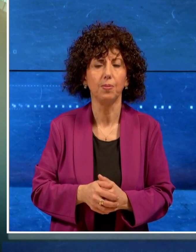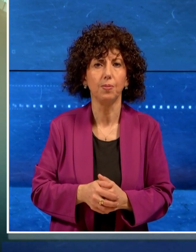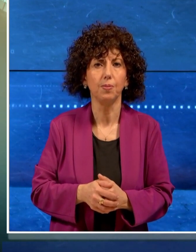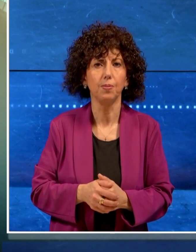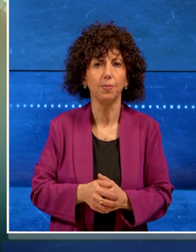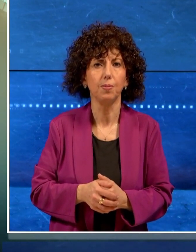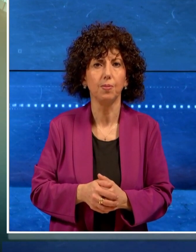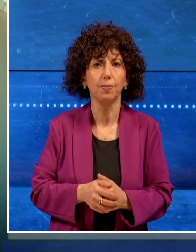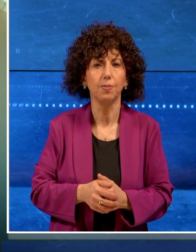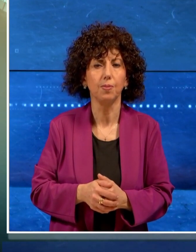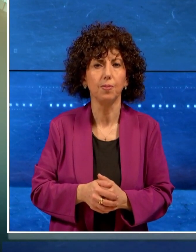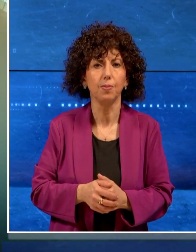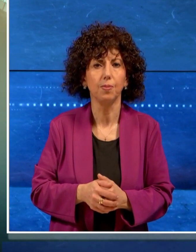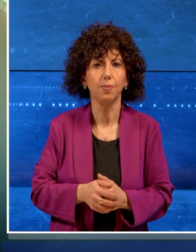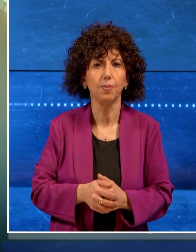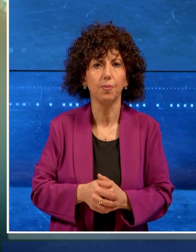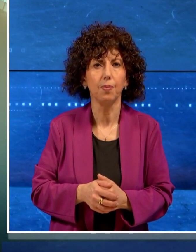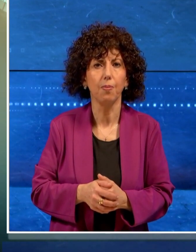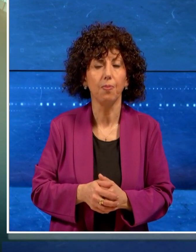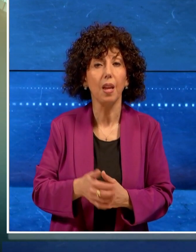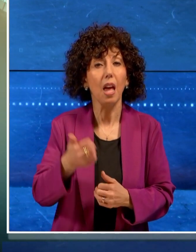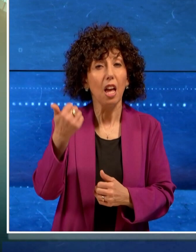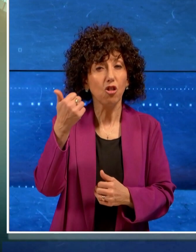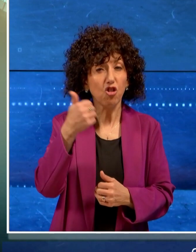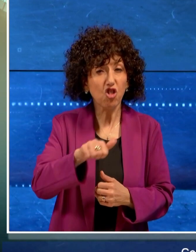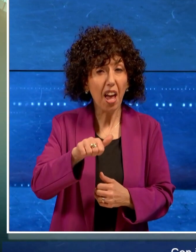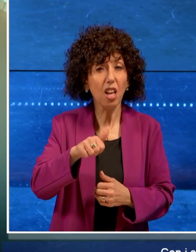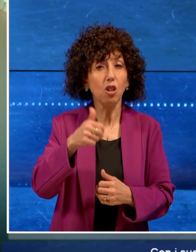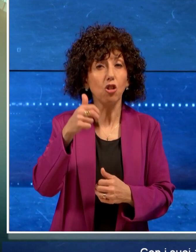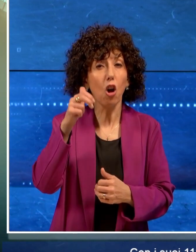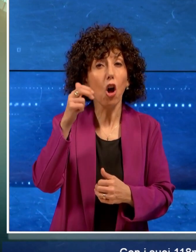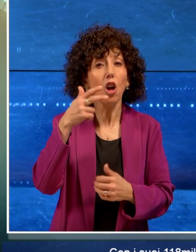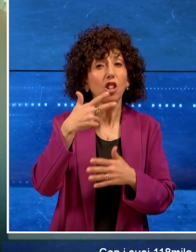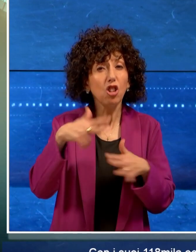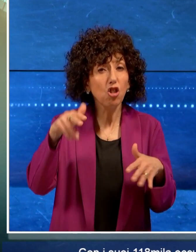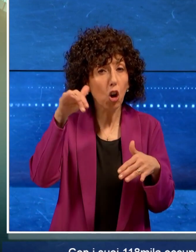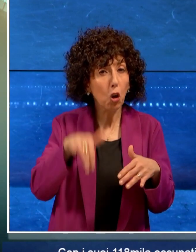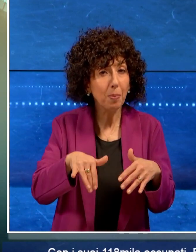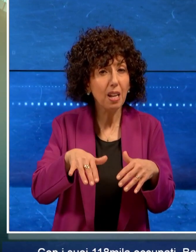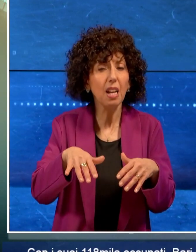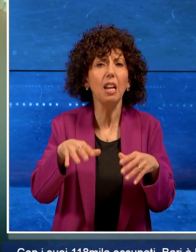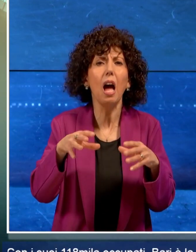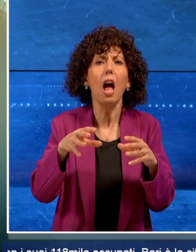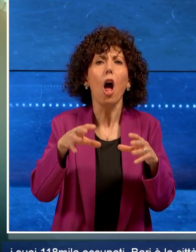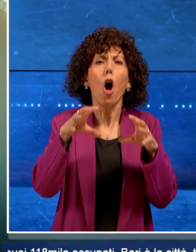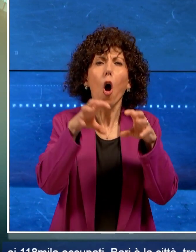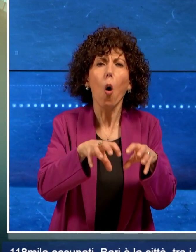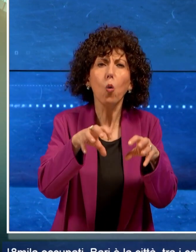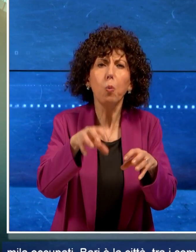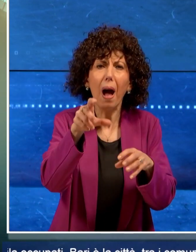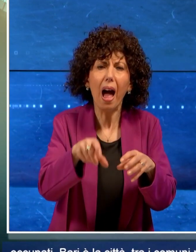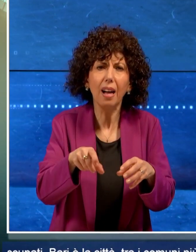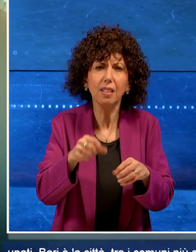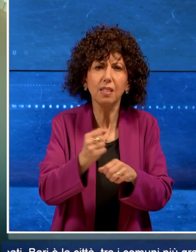Con i suoi 118 mila occupati Bari è la città tra i comuni più grandi con il